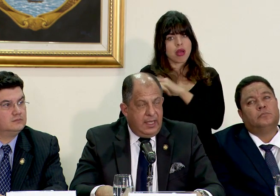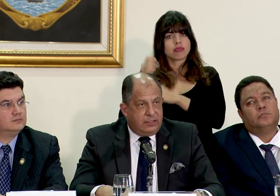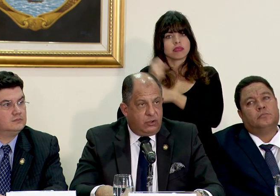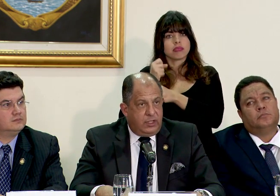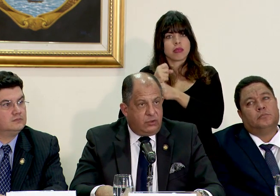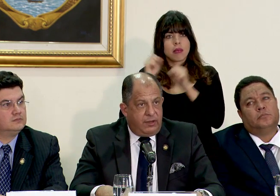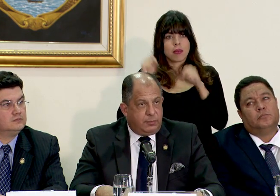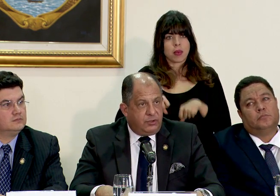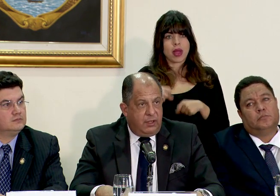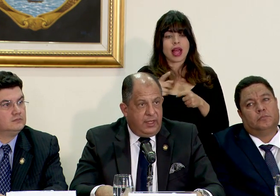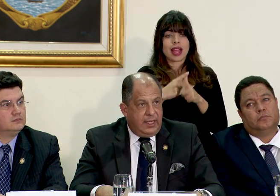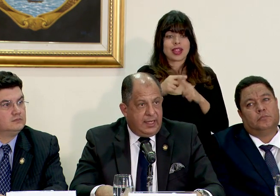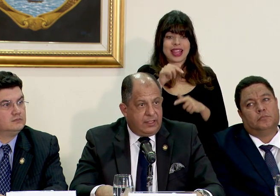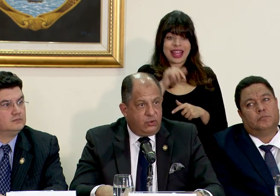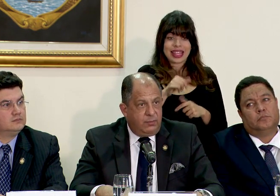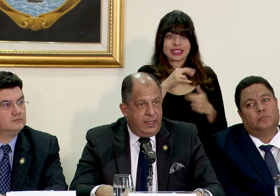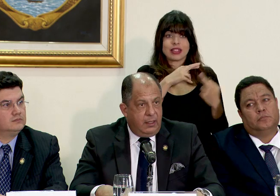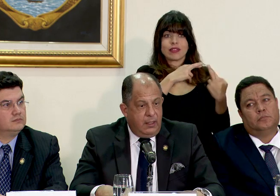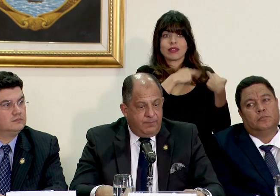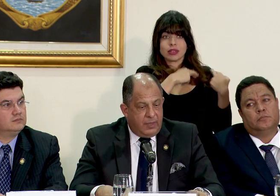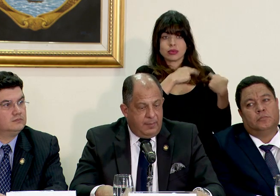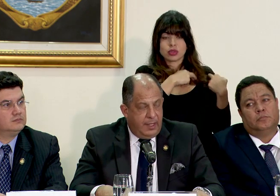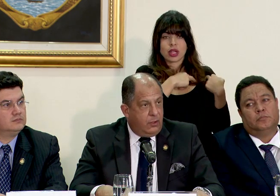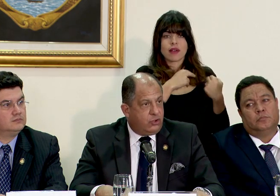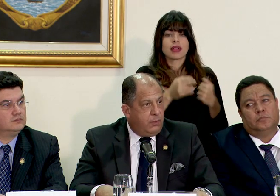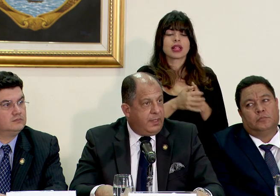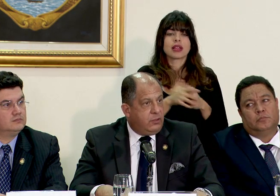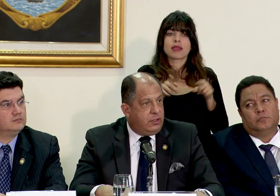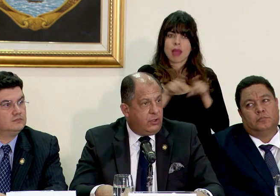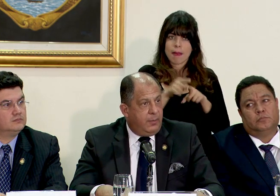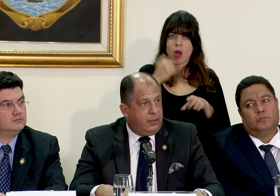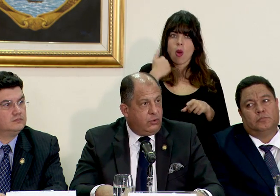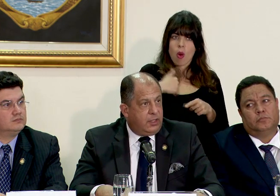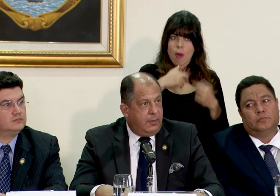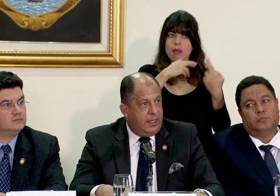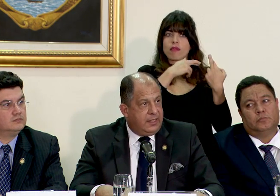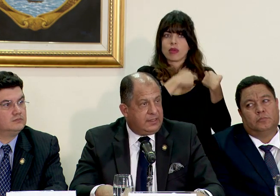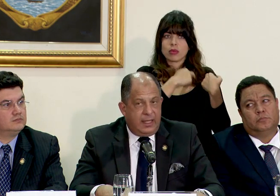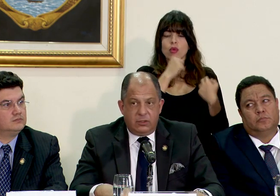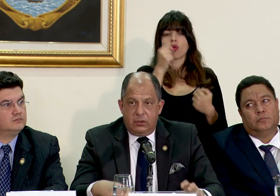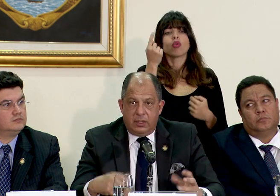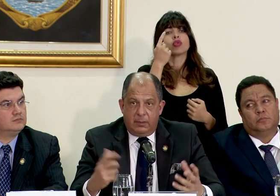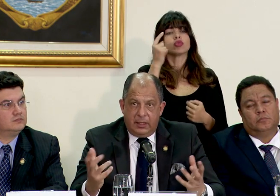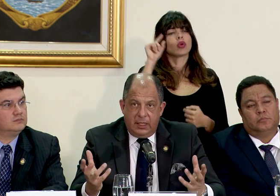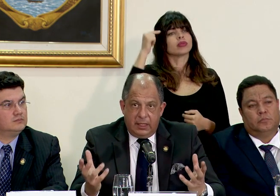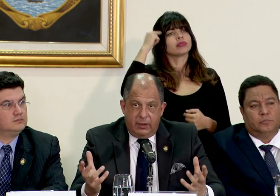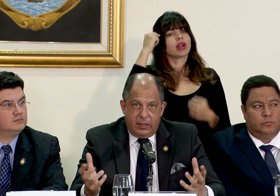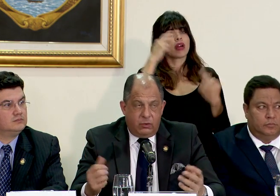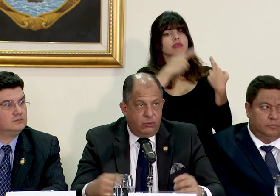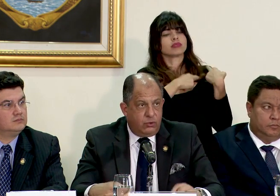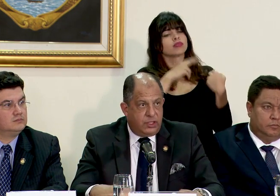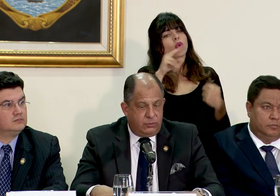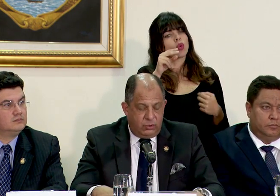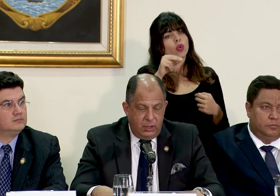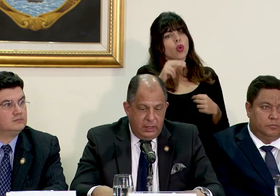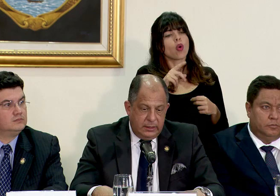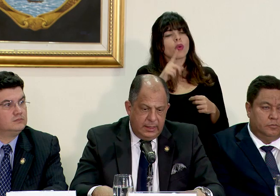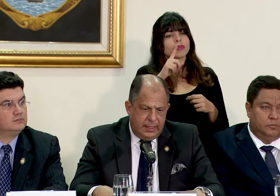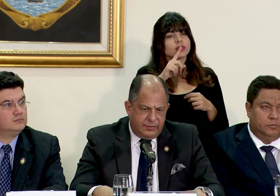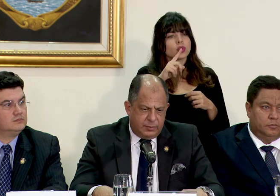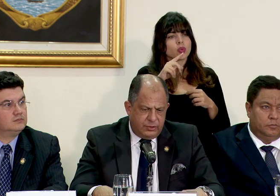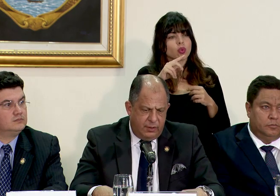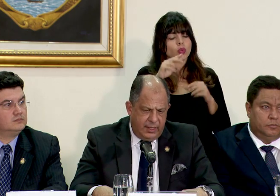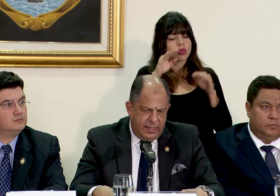y esto es una responsabilidad que asumen también los hombres, no es solamente un tema del Estado, sino que también tiene que ver con un concepto